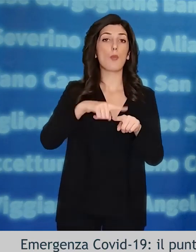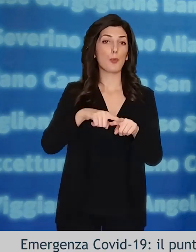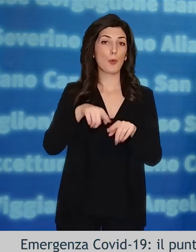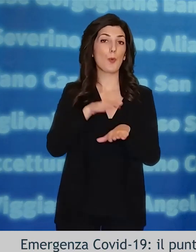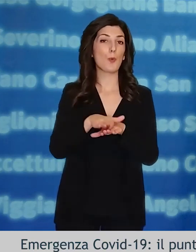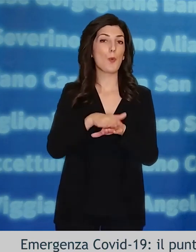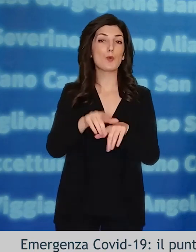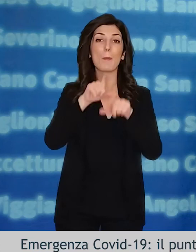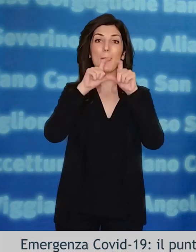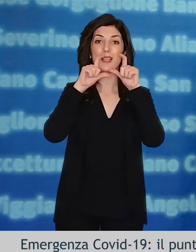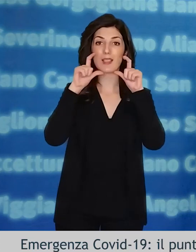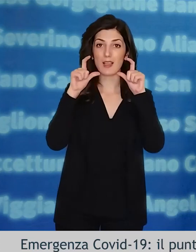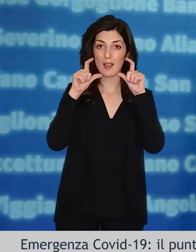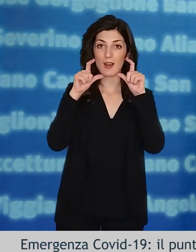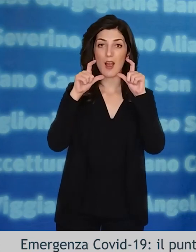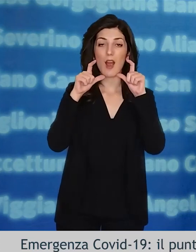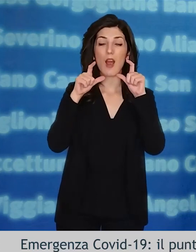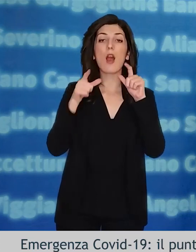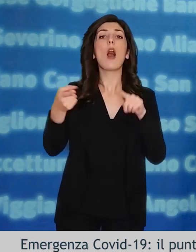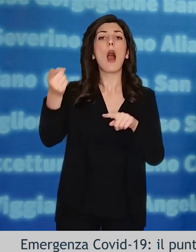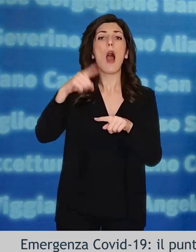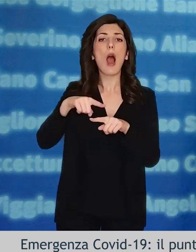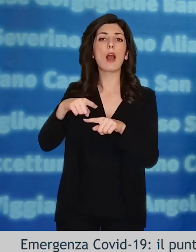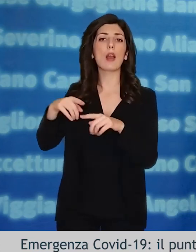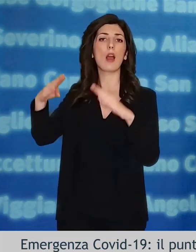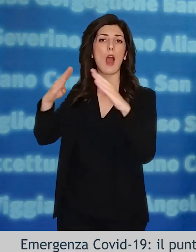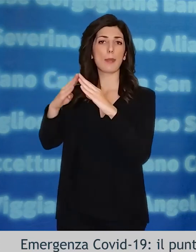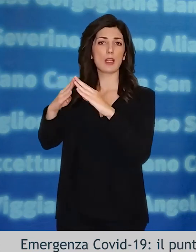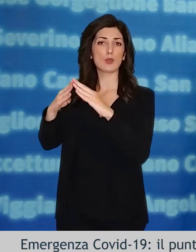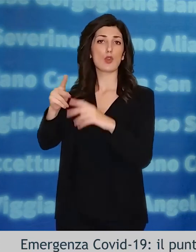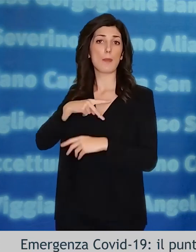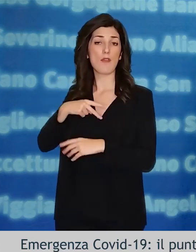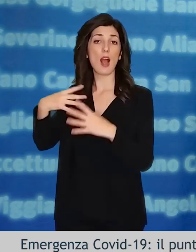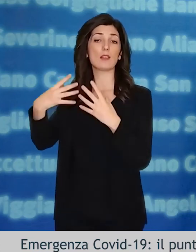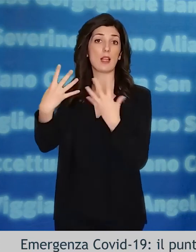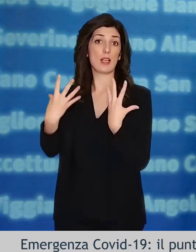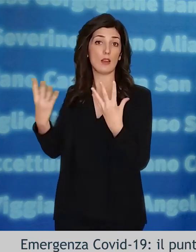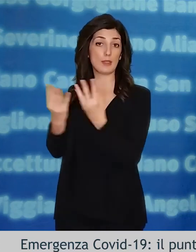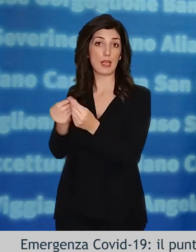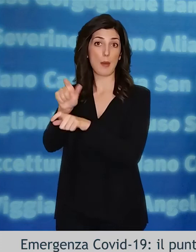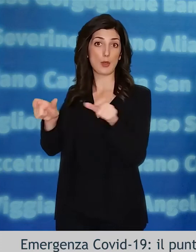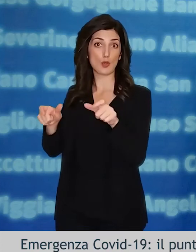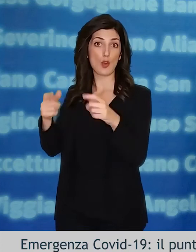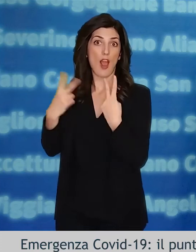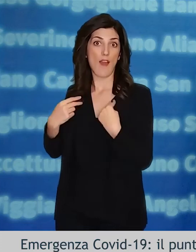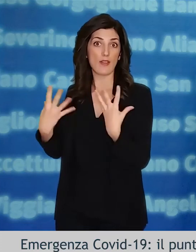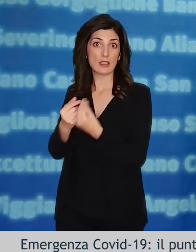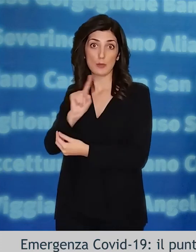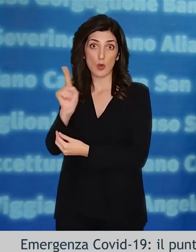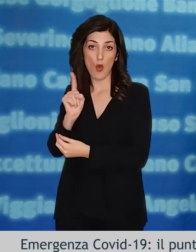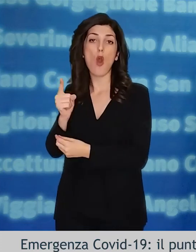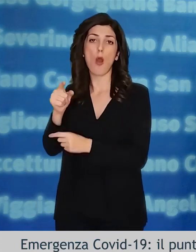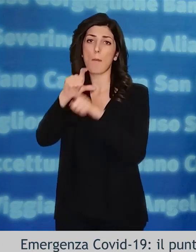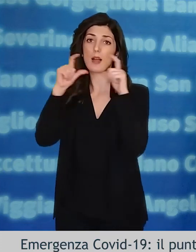l'uso dei dispositivi di protezione delle vie respiratorie, anche all'interno delle abitazioni private in presenza di persone non conviventi.